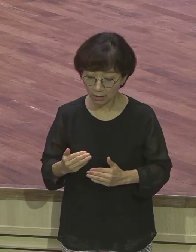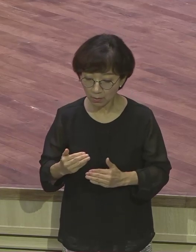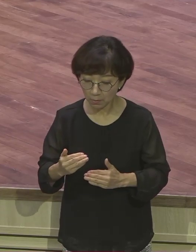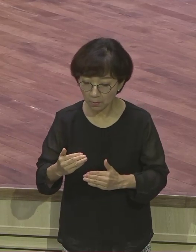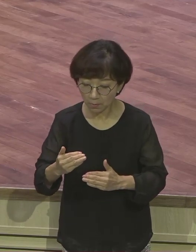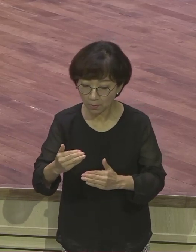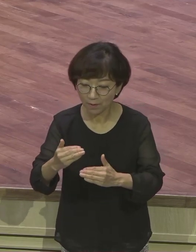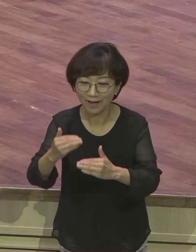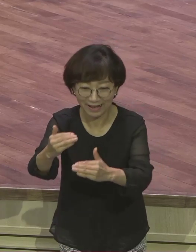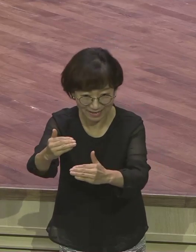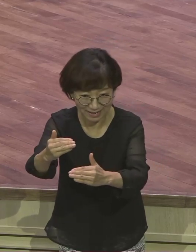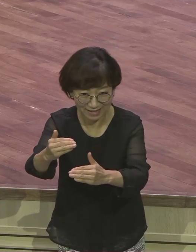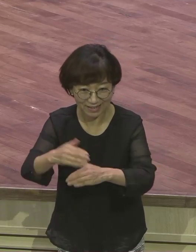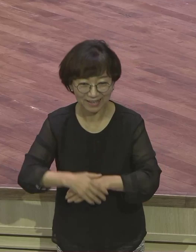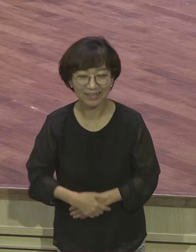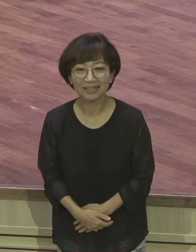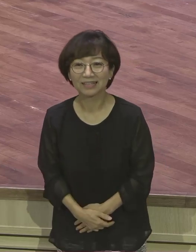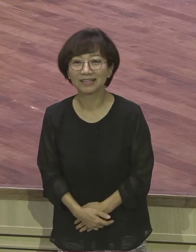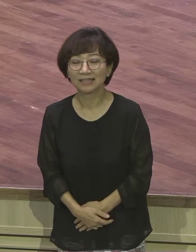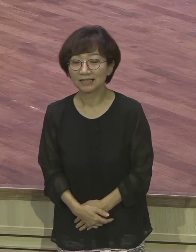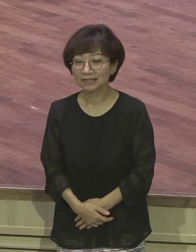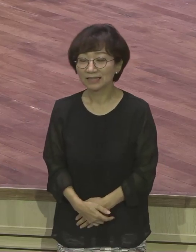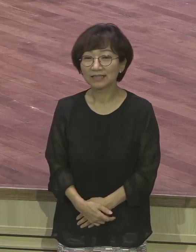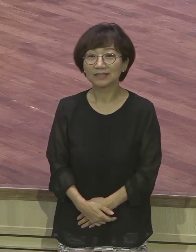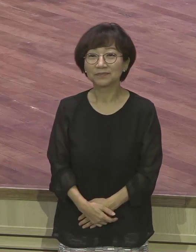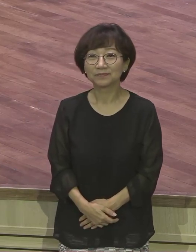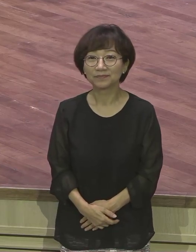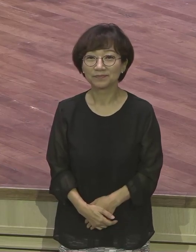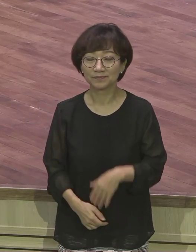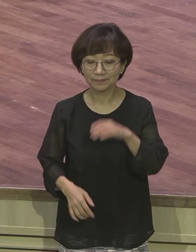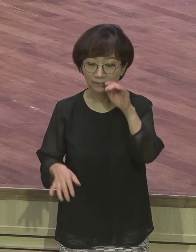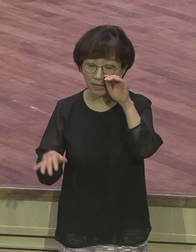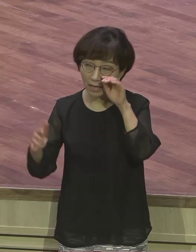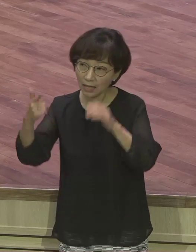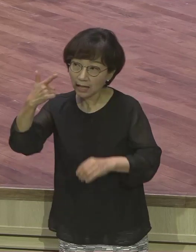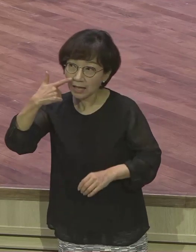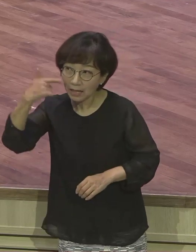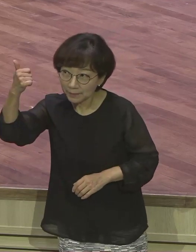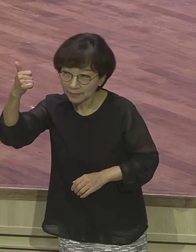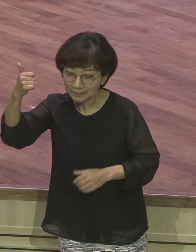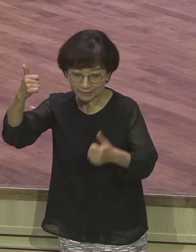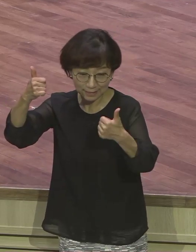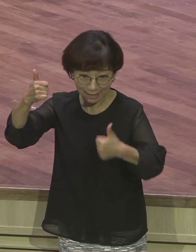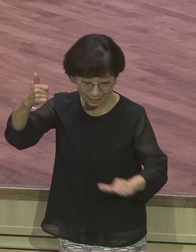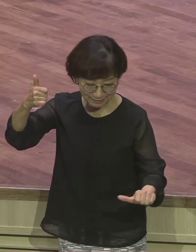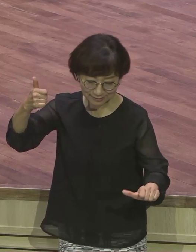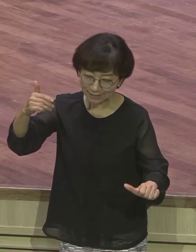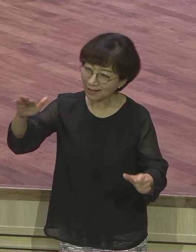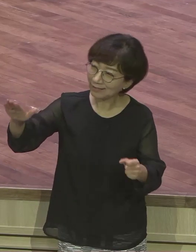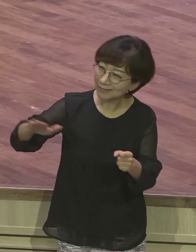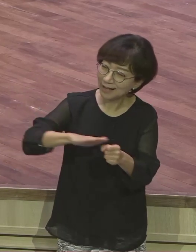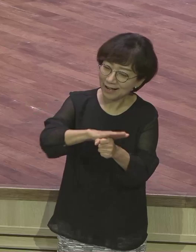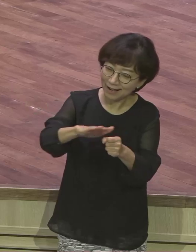모든 일들 여러분 잘 아셔야 돼요 야곱의 이 사랑을 덤부 받으면서도 편안하게 사는 것이 하나님 뜻이 아니라는 거예요